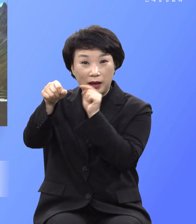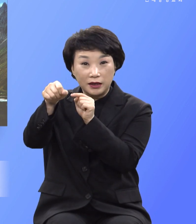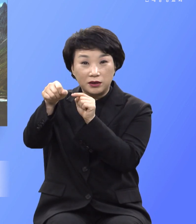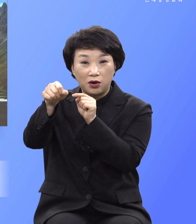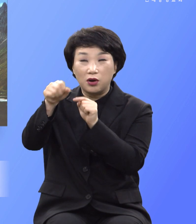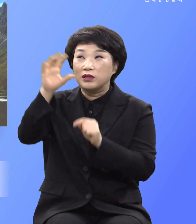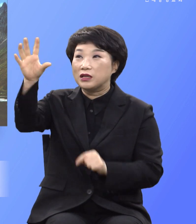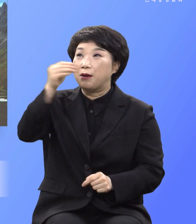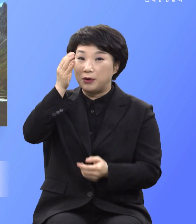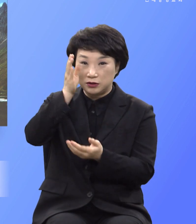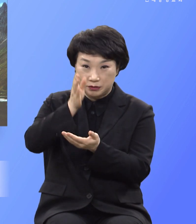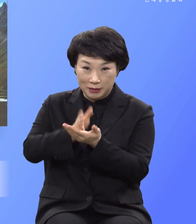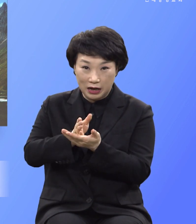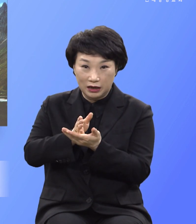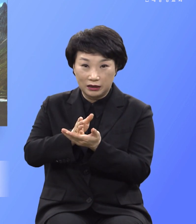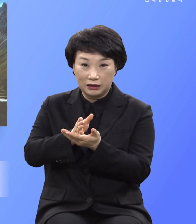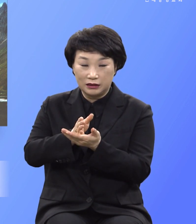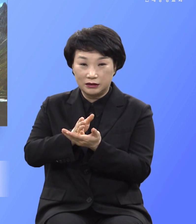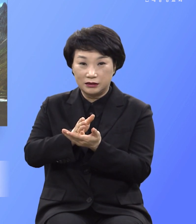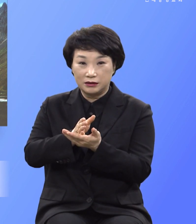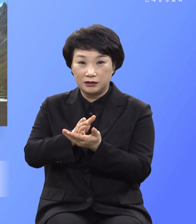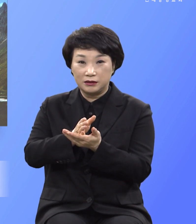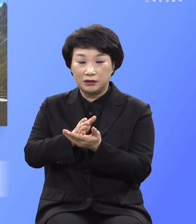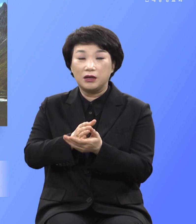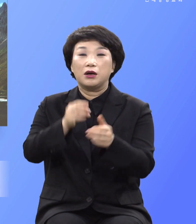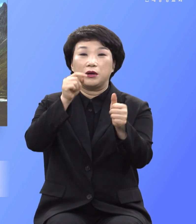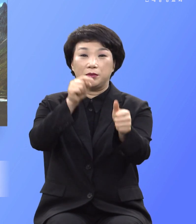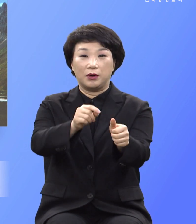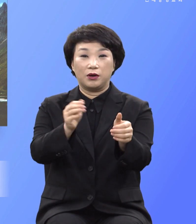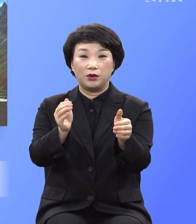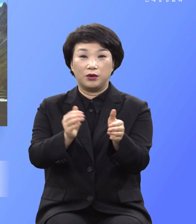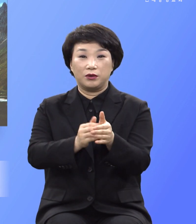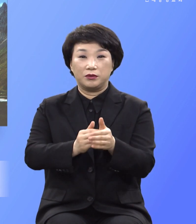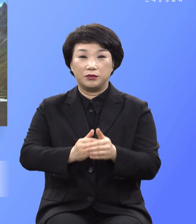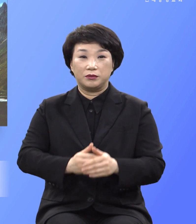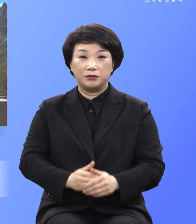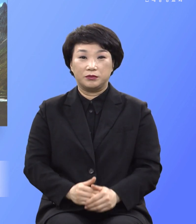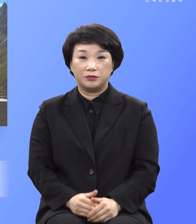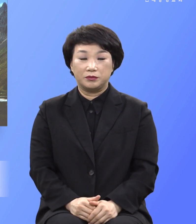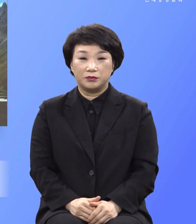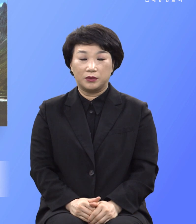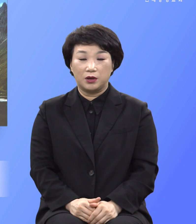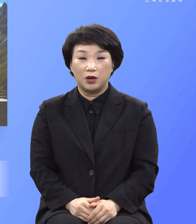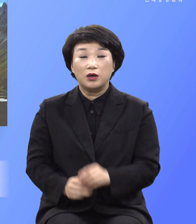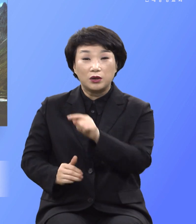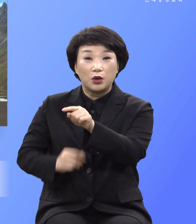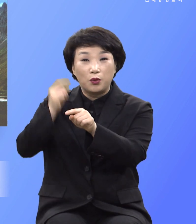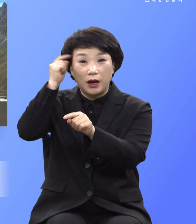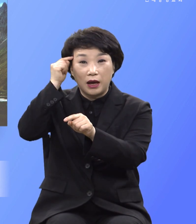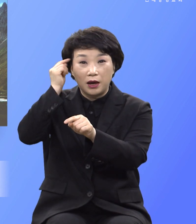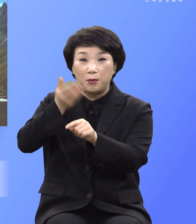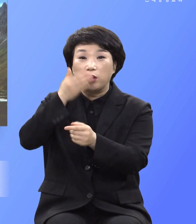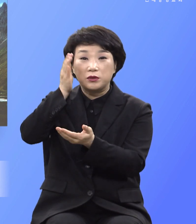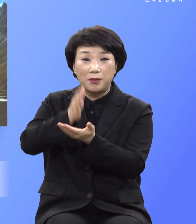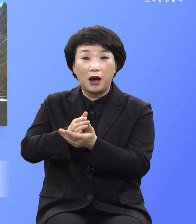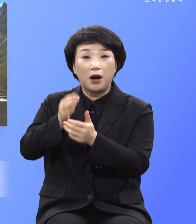먹지 말라고 명령하셨습니다. 왜 먹지 말라고 명령했느냐